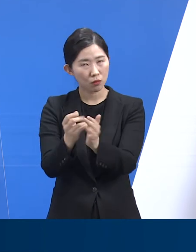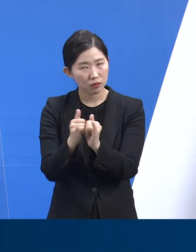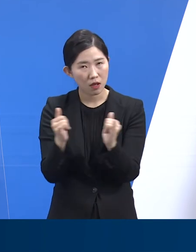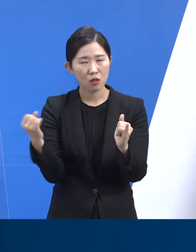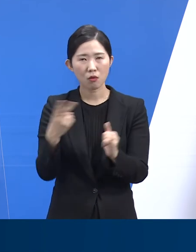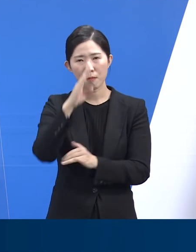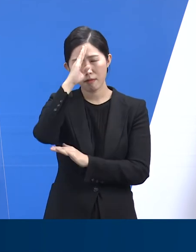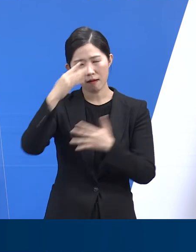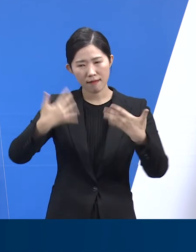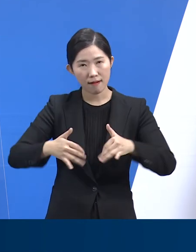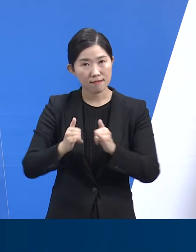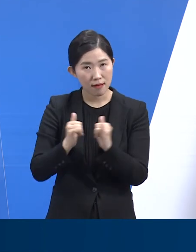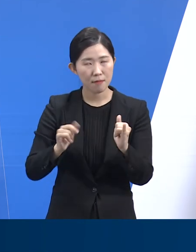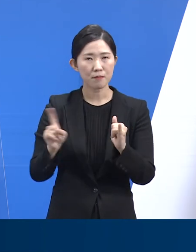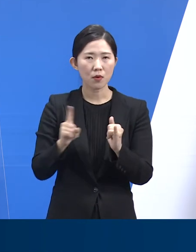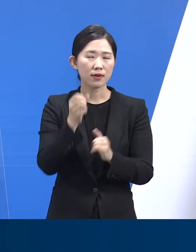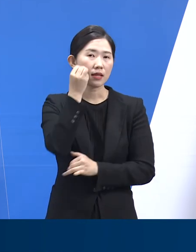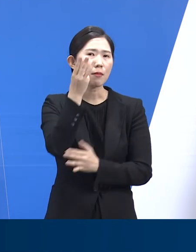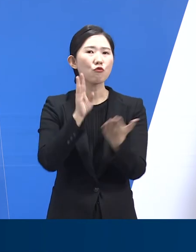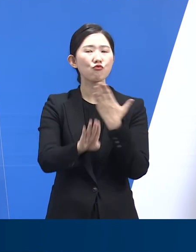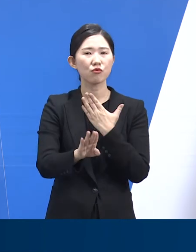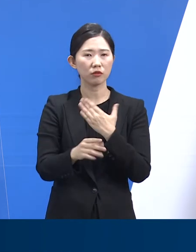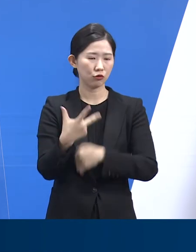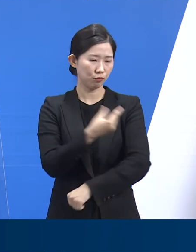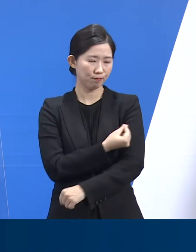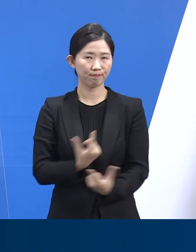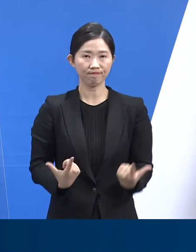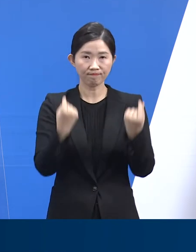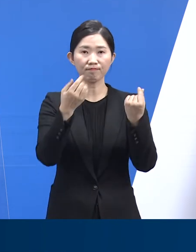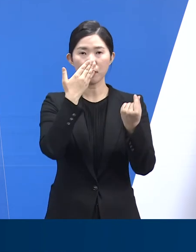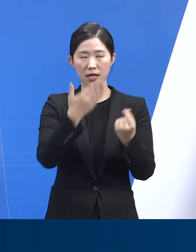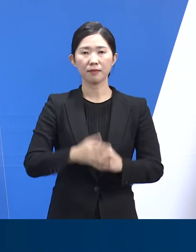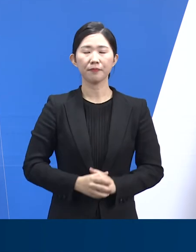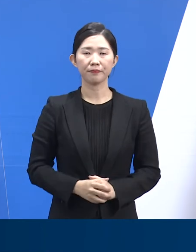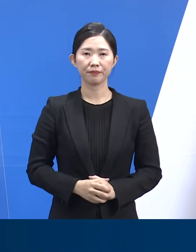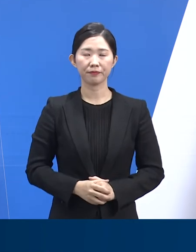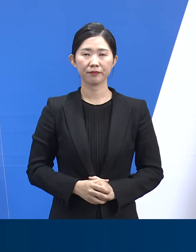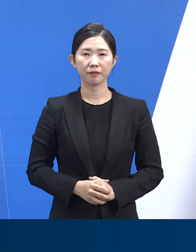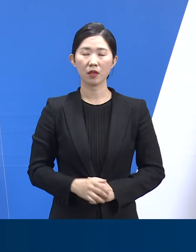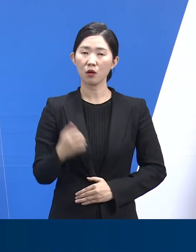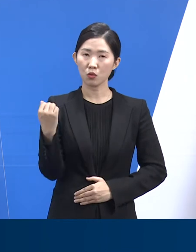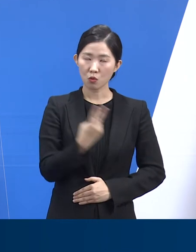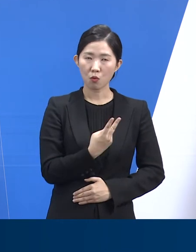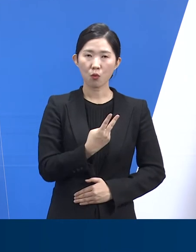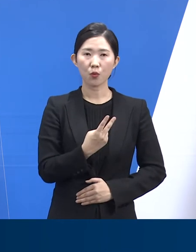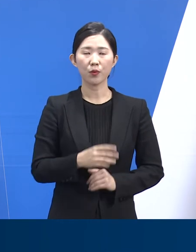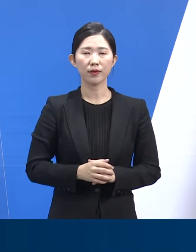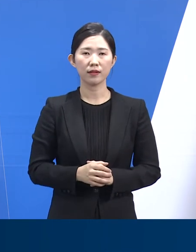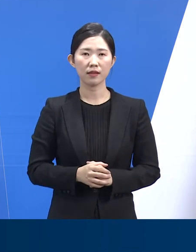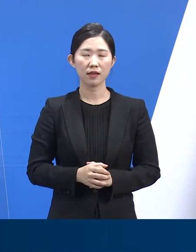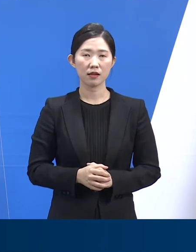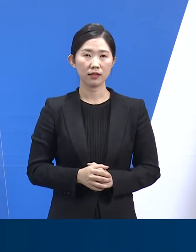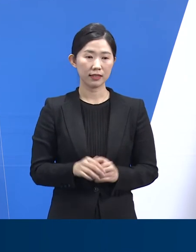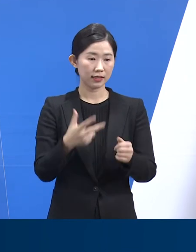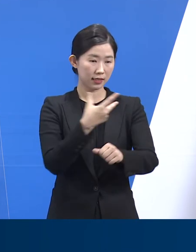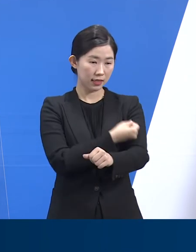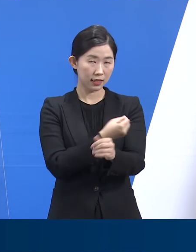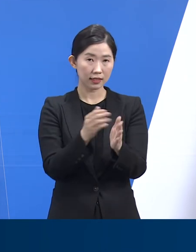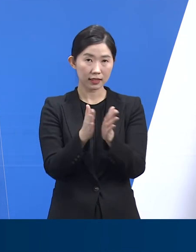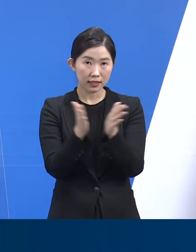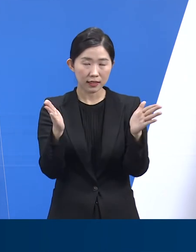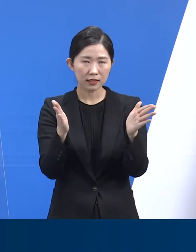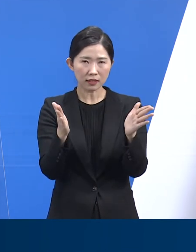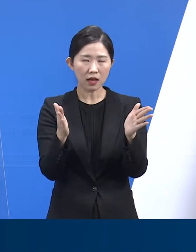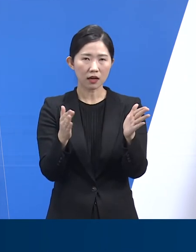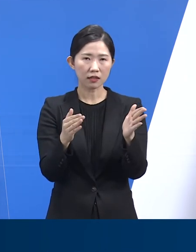면역자하자는 3개월 이후부터도 접종이 가능합니다. 위탁 의료기관 당일 접종은 지난 14일부터 사전 예약은